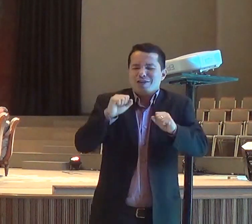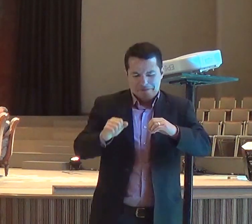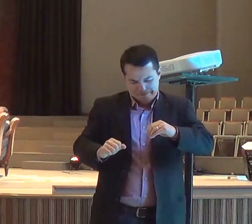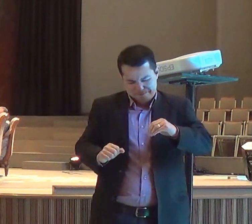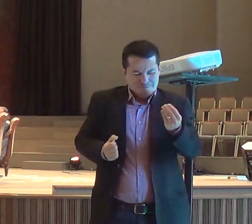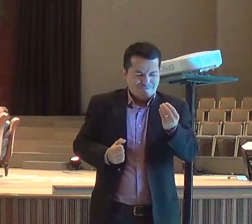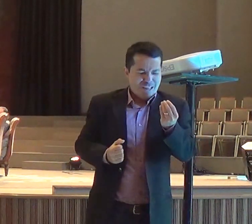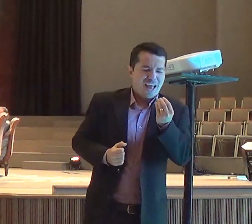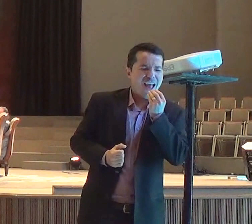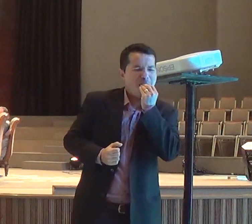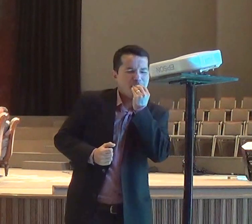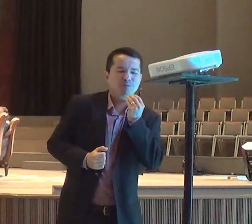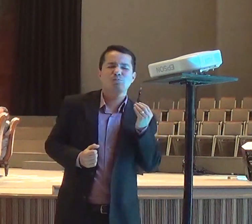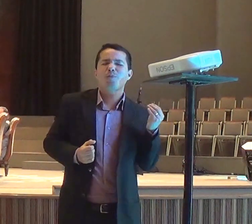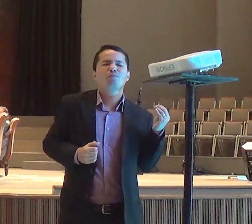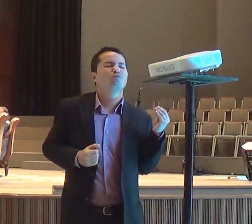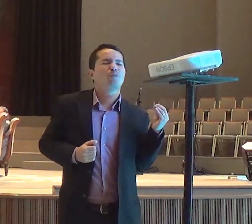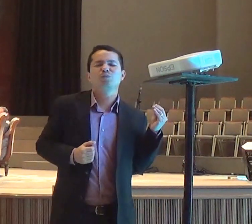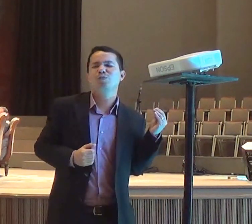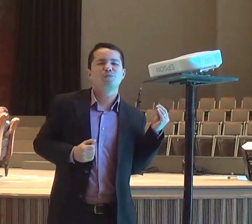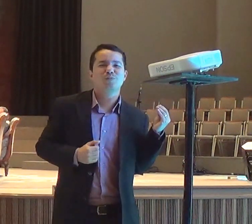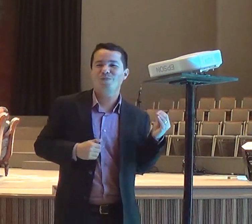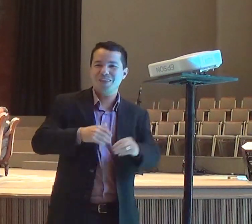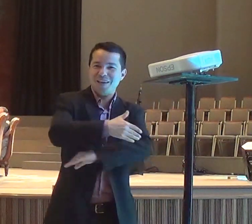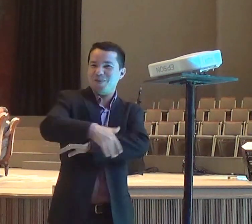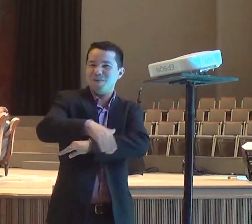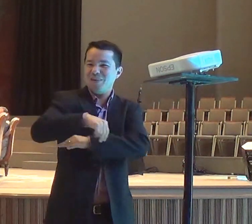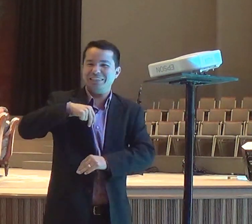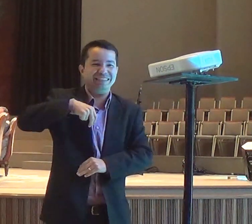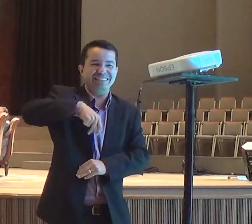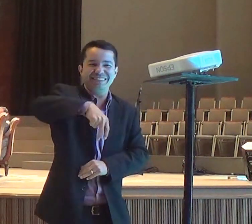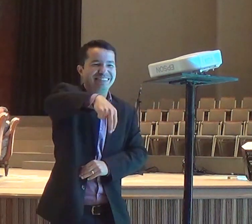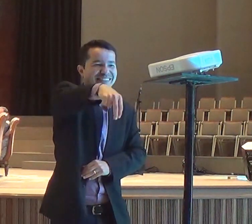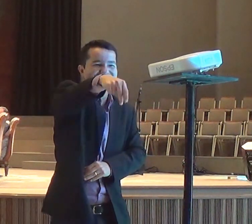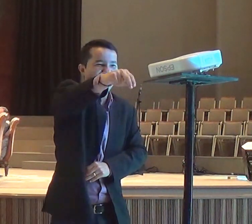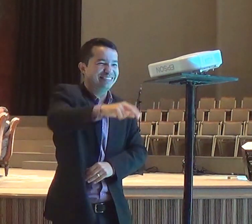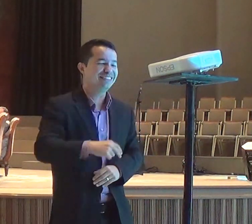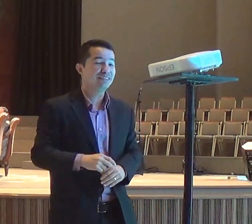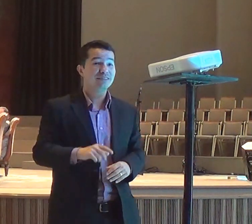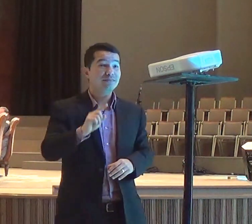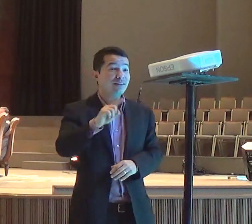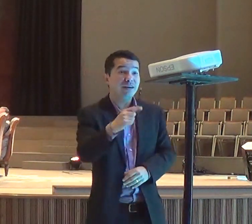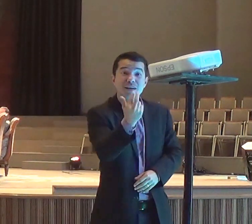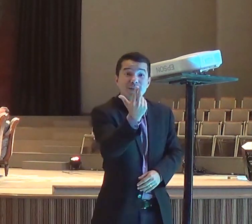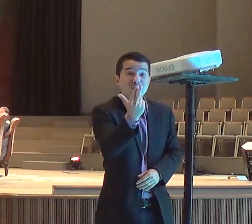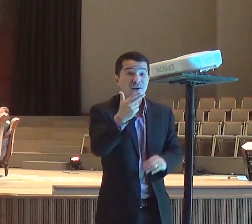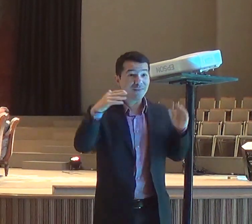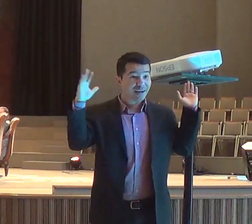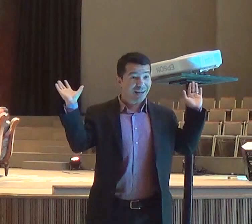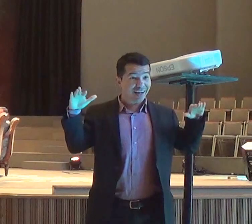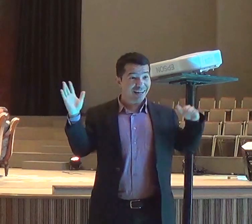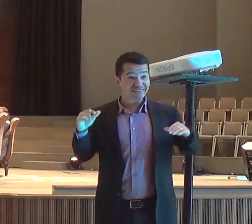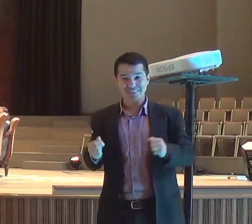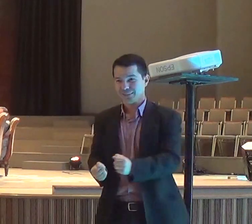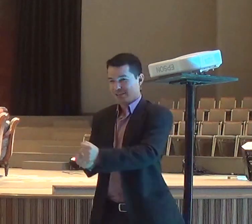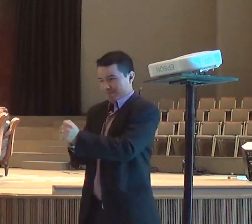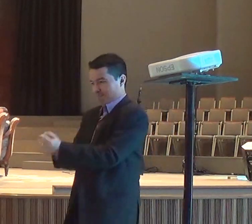eu ia comer, comendo no caminho, e aí, o anjo do senhor, está fazendo lá, o pãozinho, para ele, e ele não